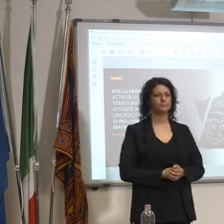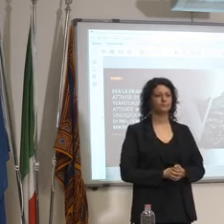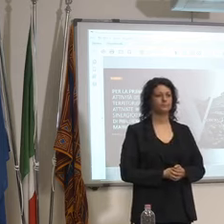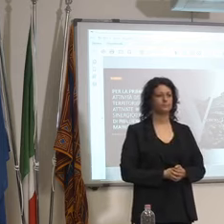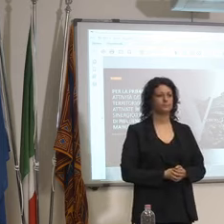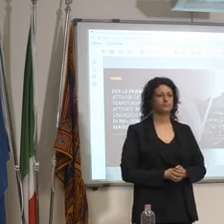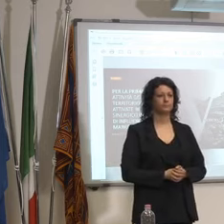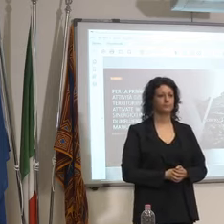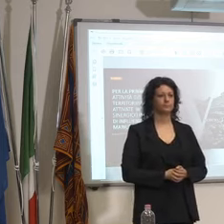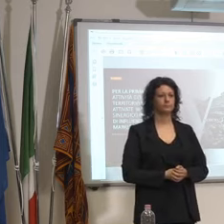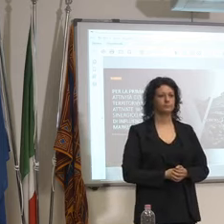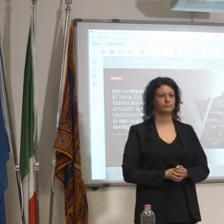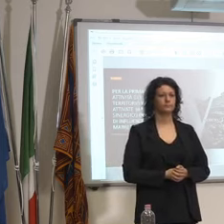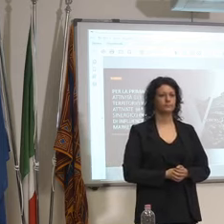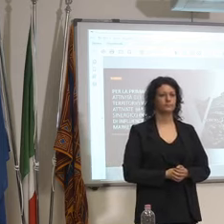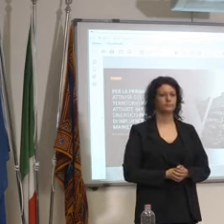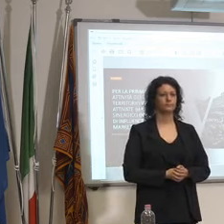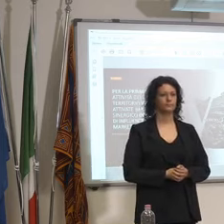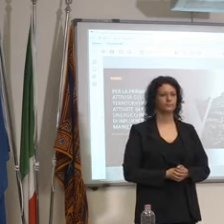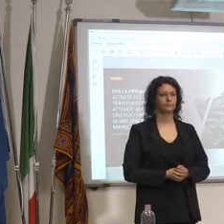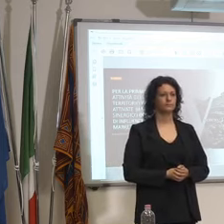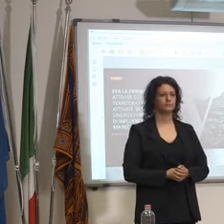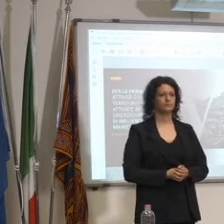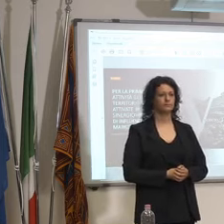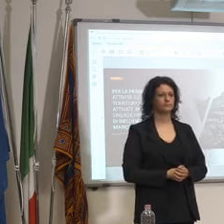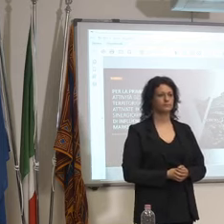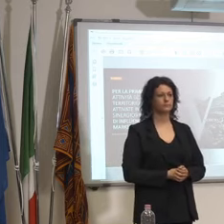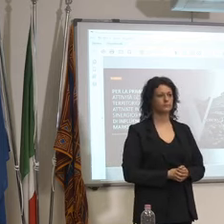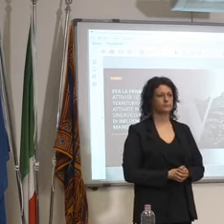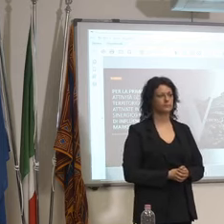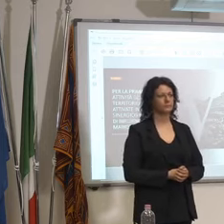allora Bantan